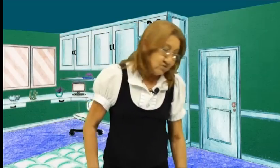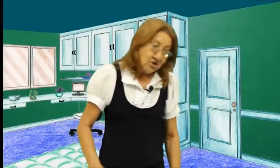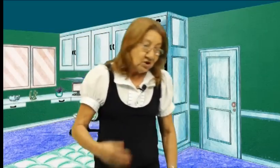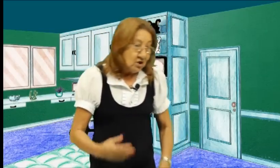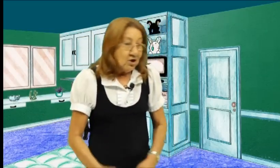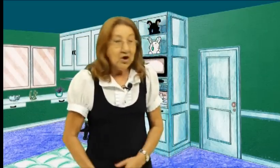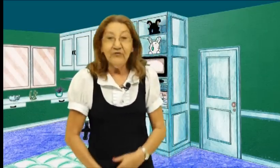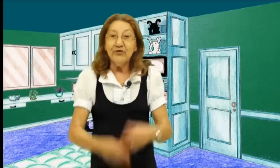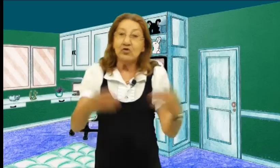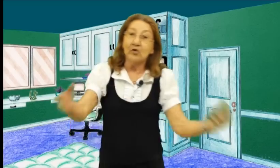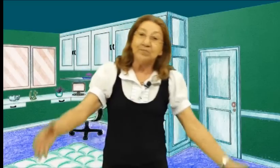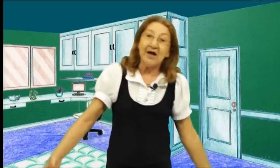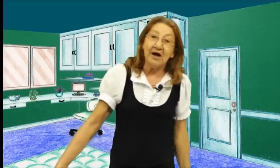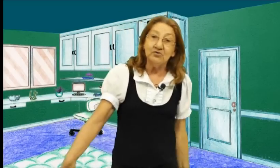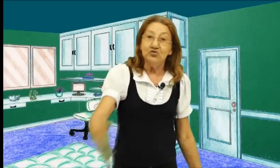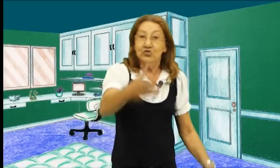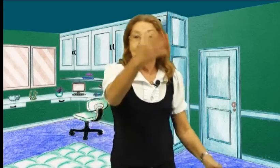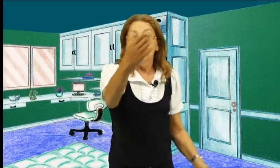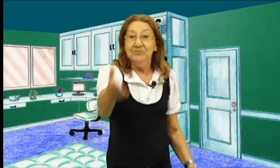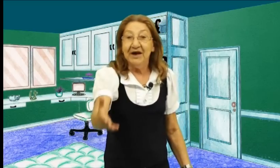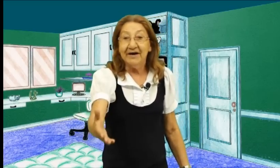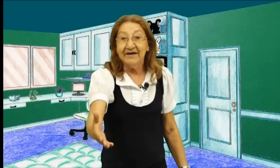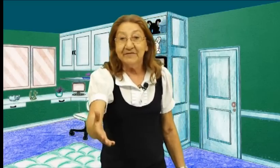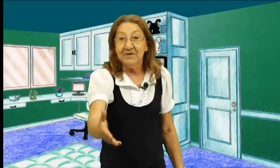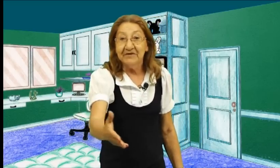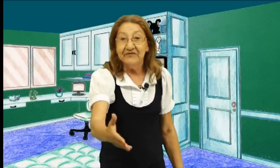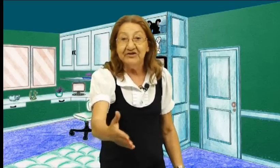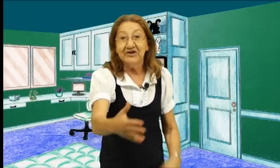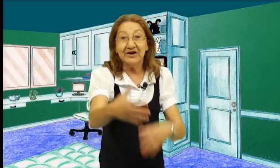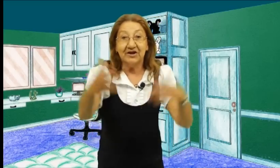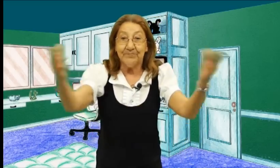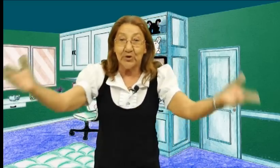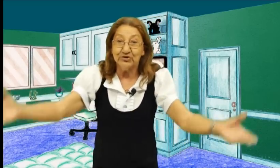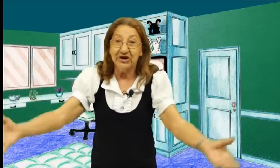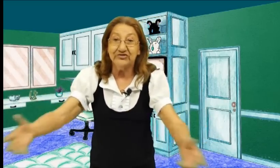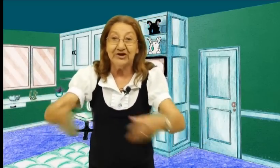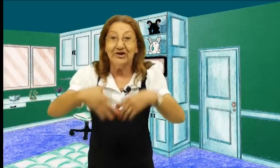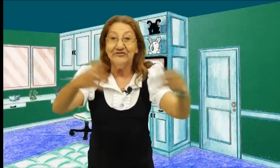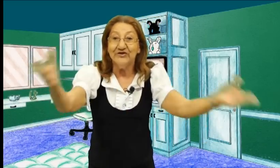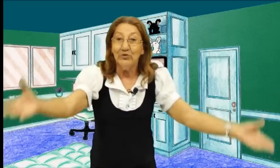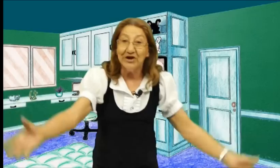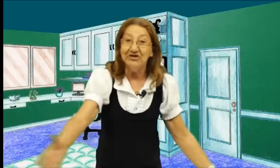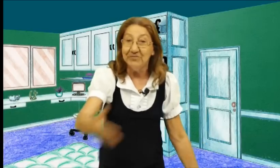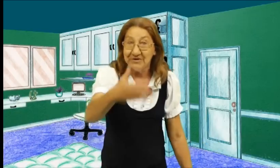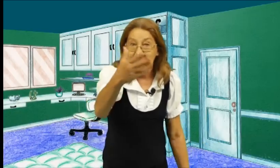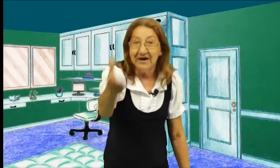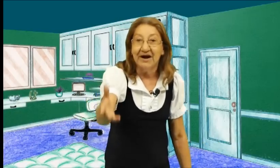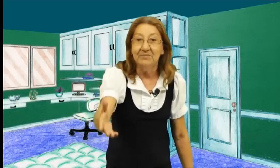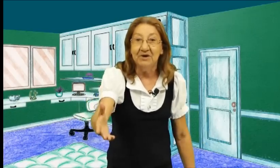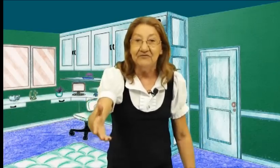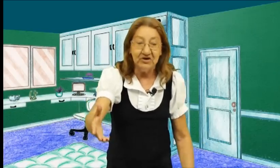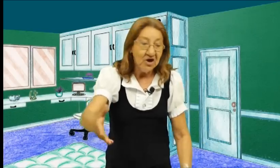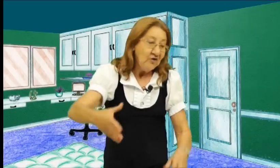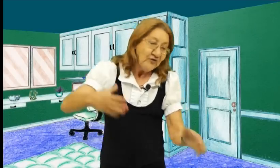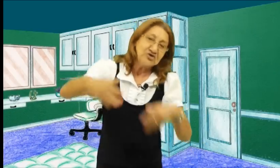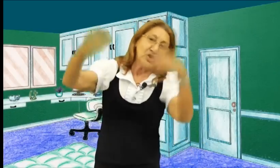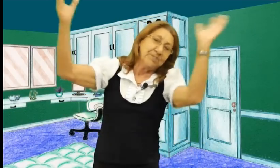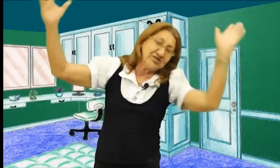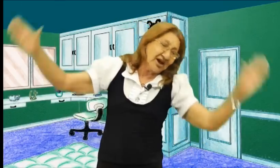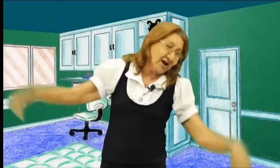Eu fui comprar Minha Casa Minha Vida Naquele projeto, naquele não sei o que Minha Casa Minha Vida Foi só para ter